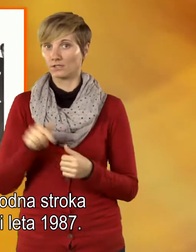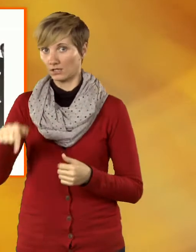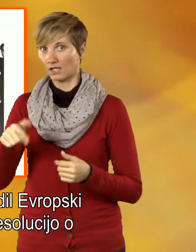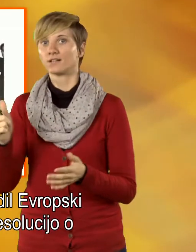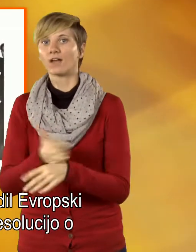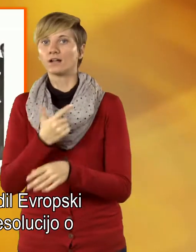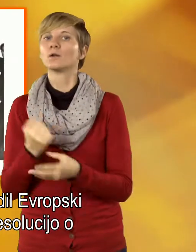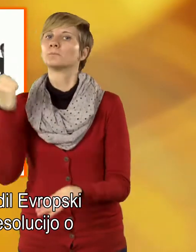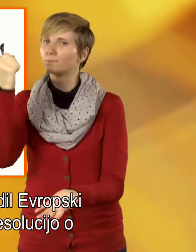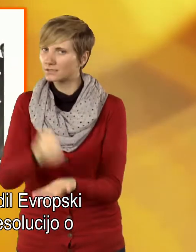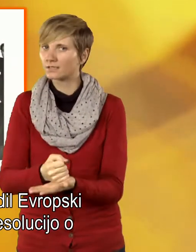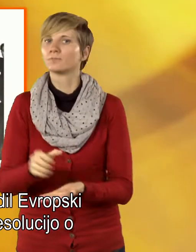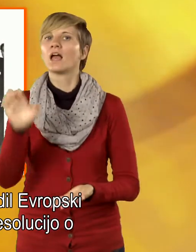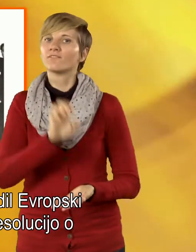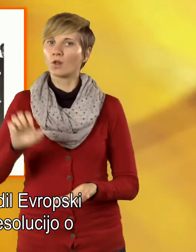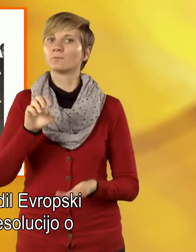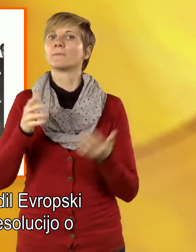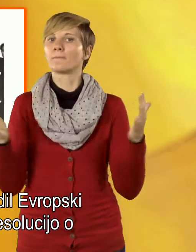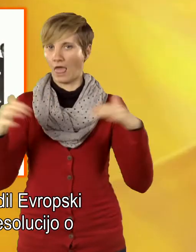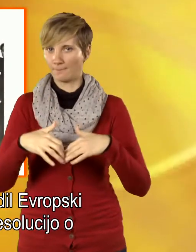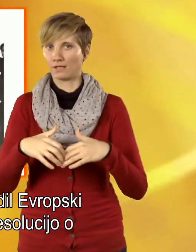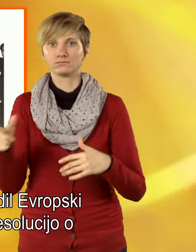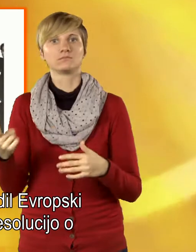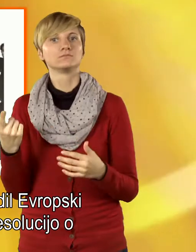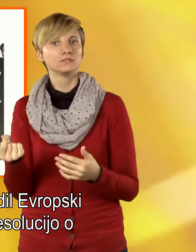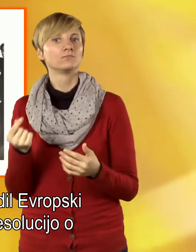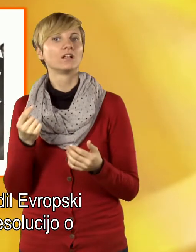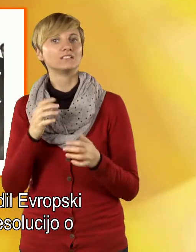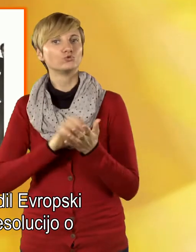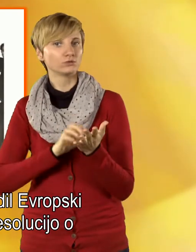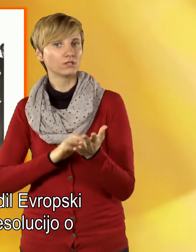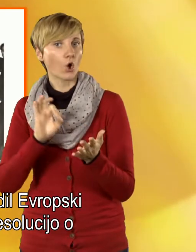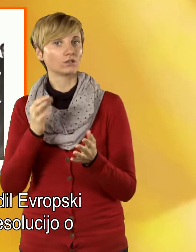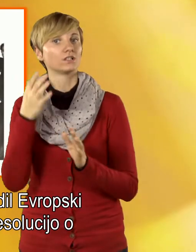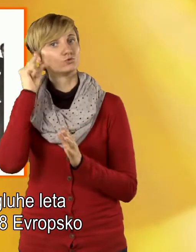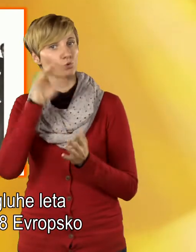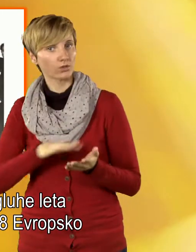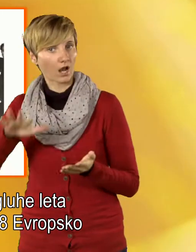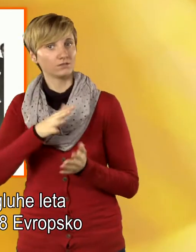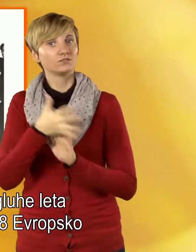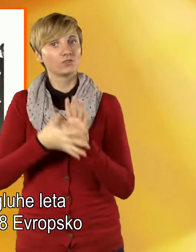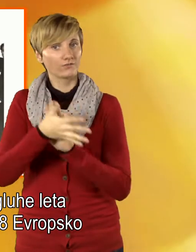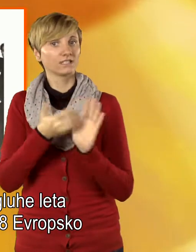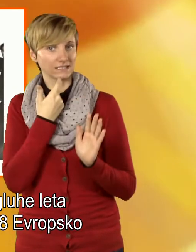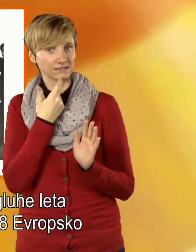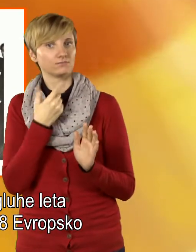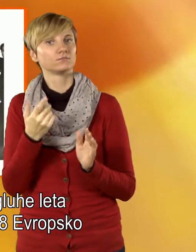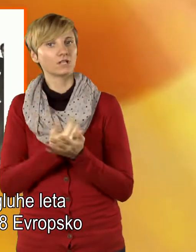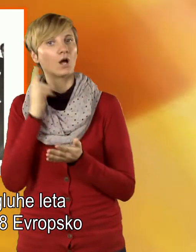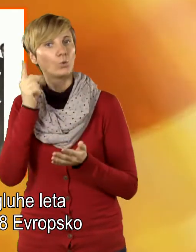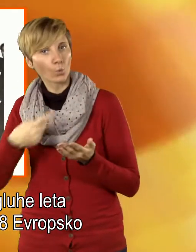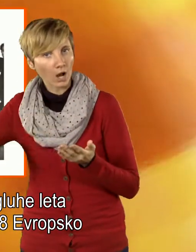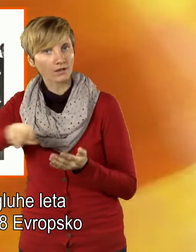Temu je dvakrat pritvrdil Evropski parlament, ki je z resolucijo o nacionalnih znakovnih jezikih za gluhe leta